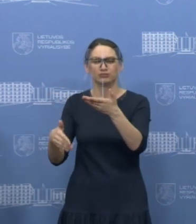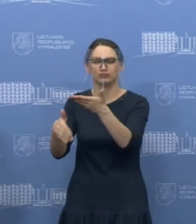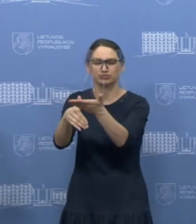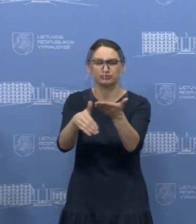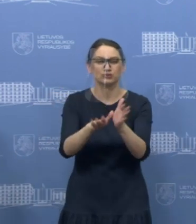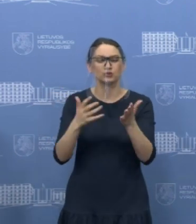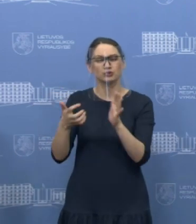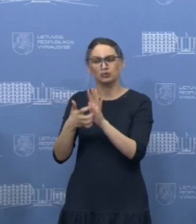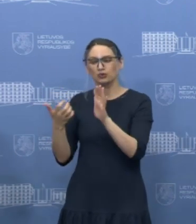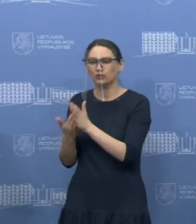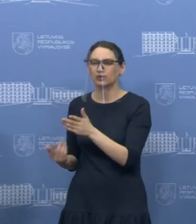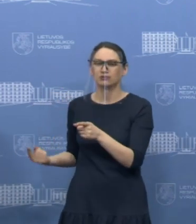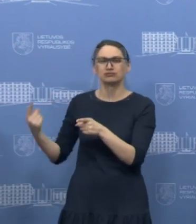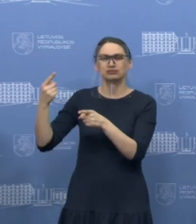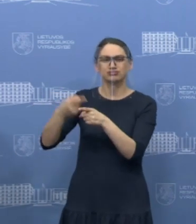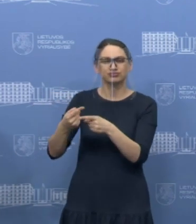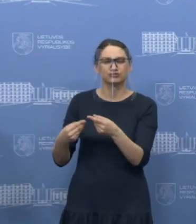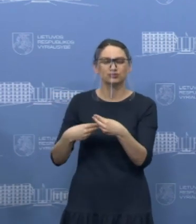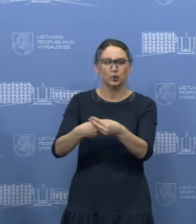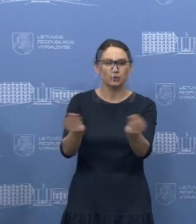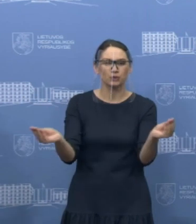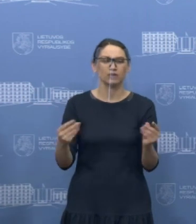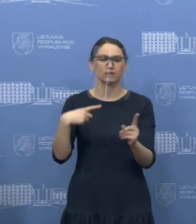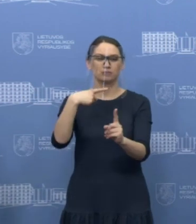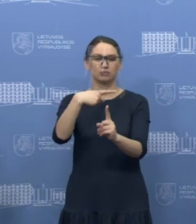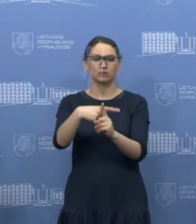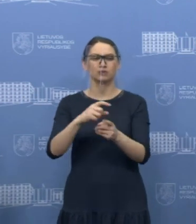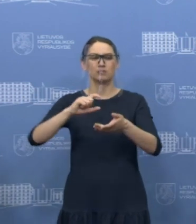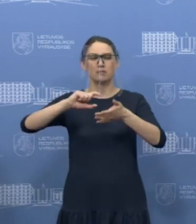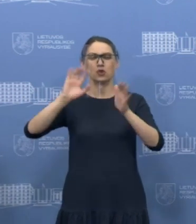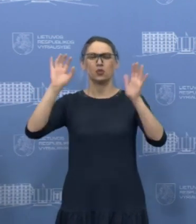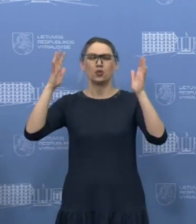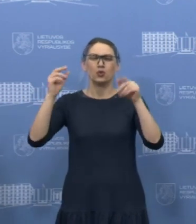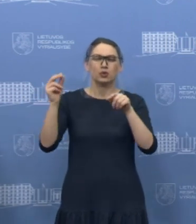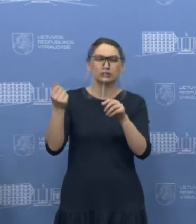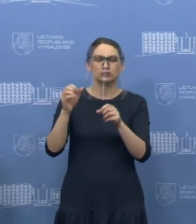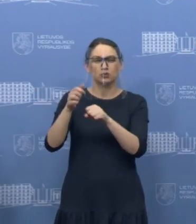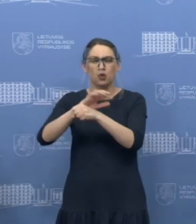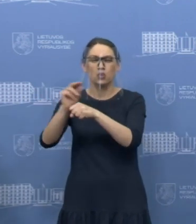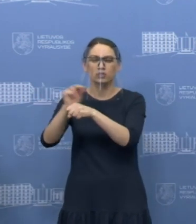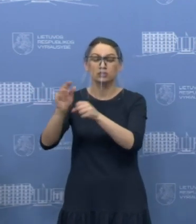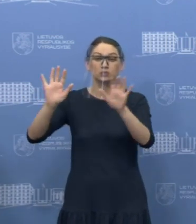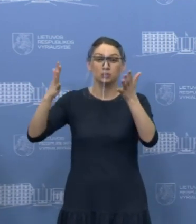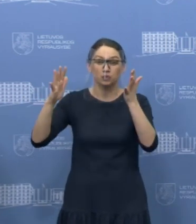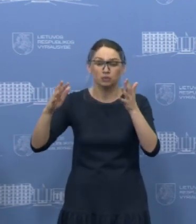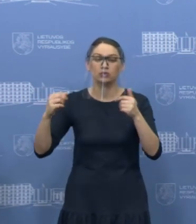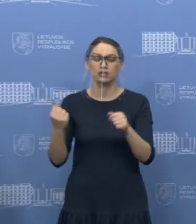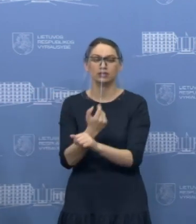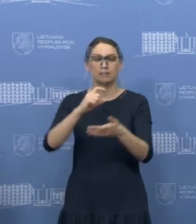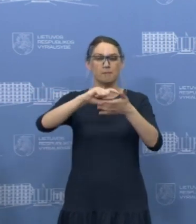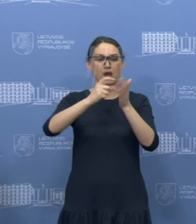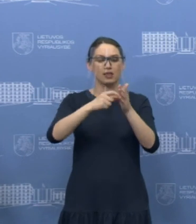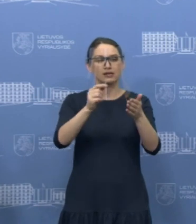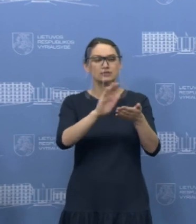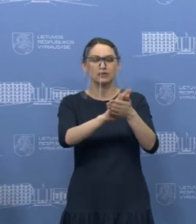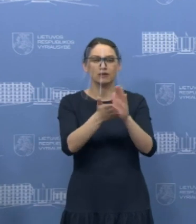papildimas, taip pat gydimuose, gydimui palatų ruošimas. Mūsų savaldybė pagrindinį akcentą deda